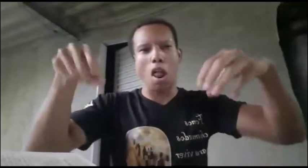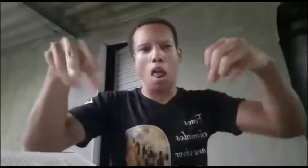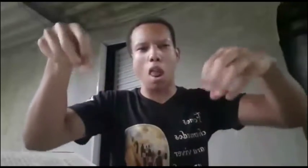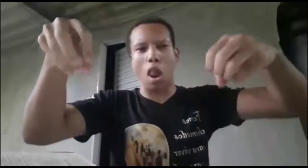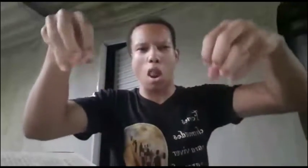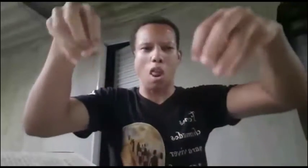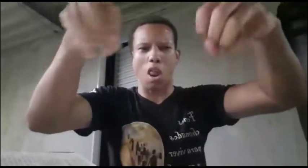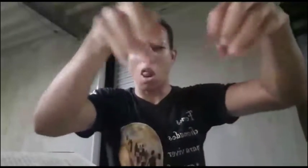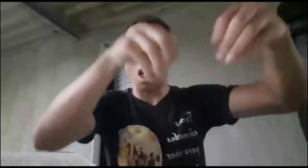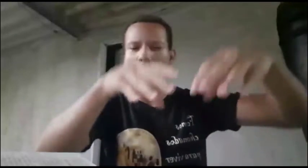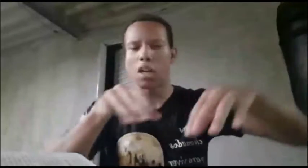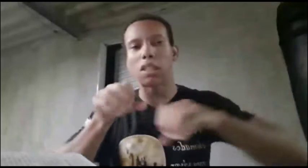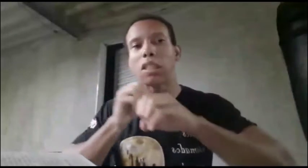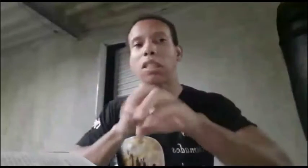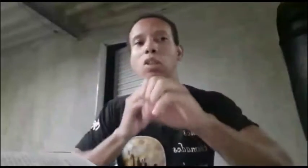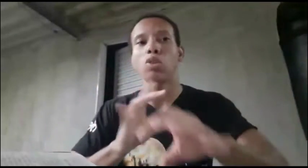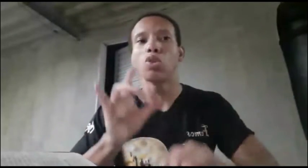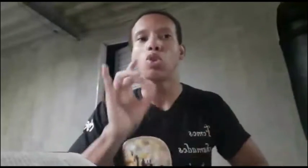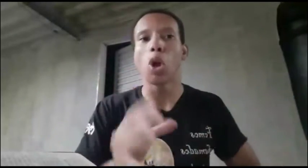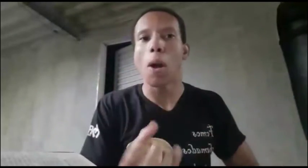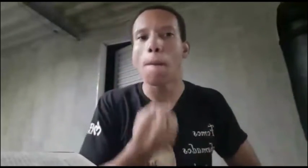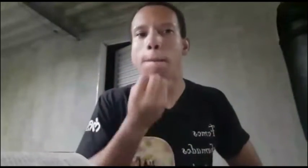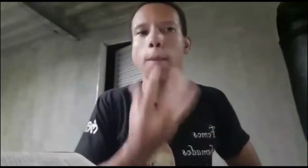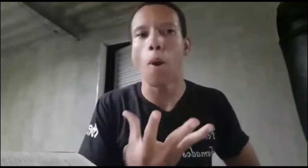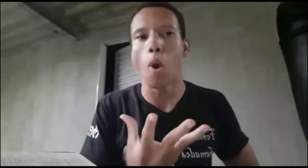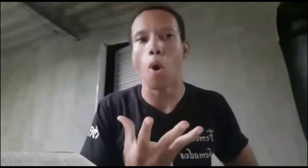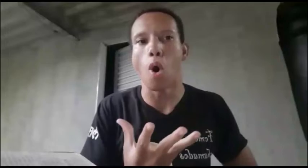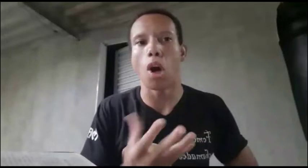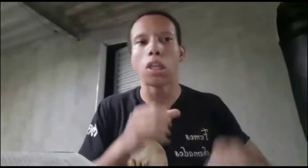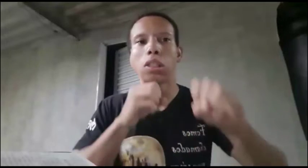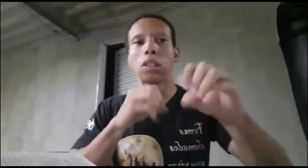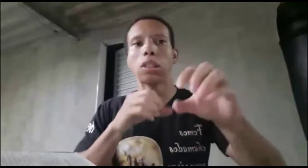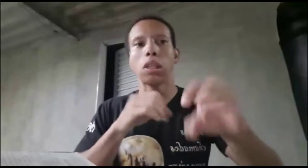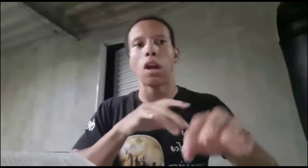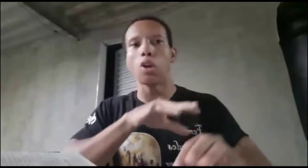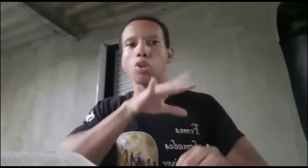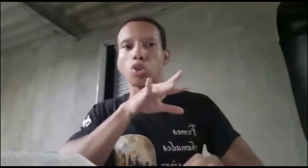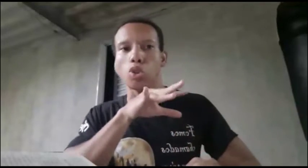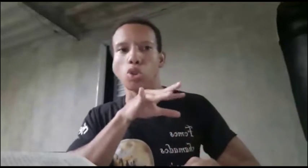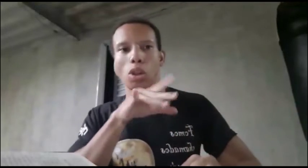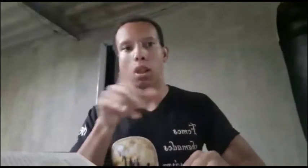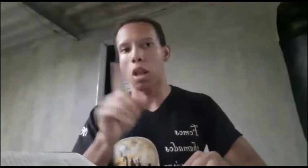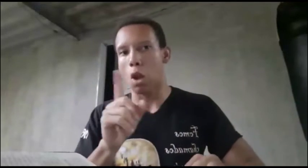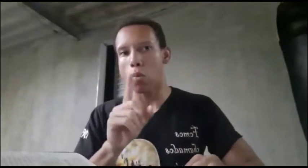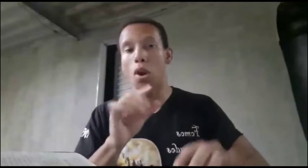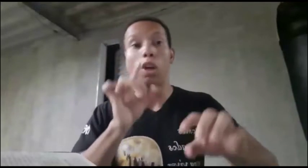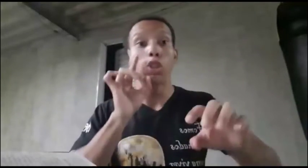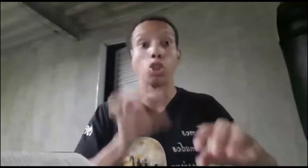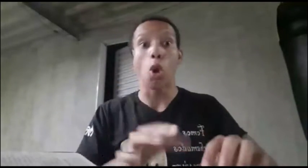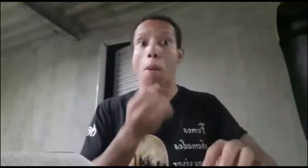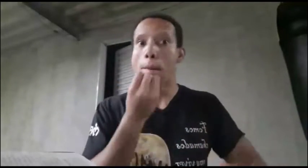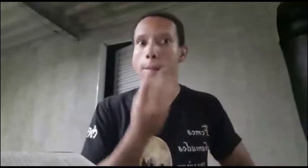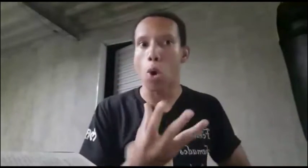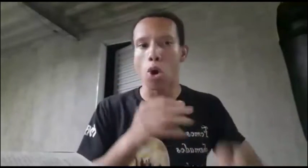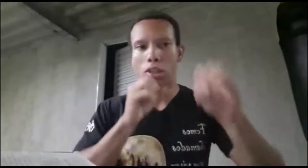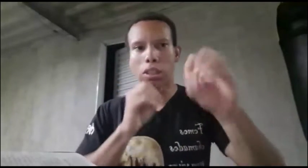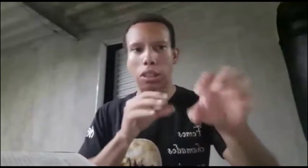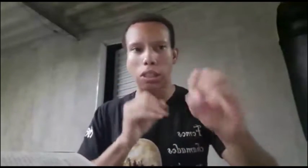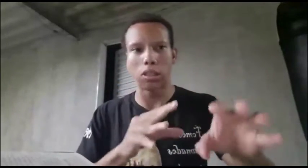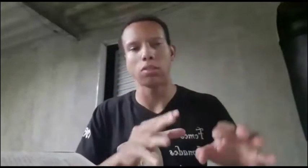ilumina a todo homem. Ensinamentos bons, não de confusão, ensinamentos de retidão. Glória